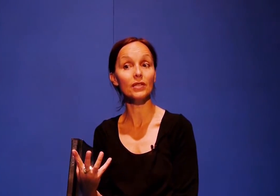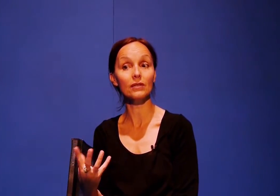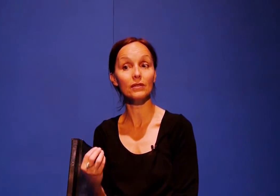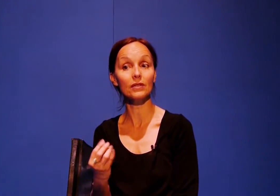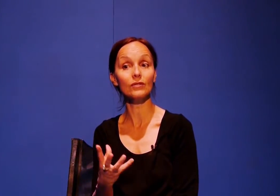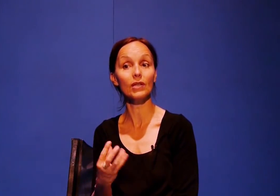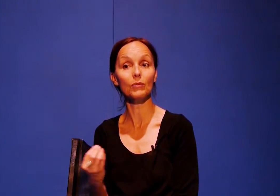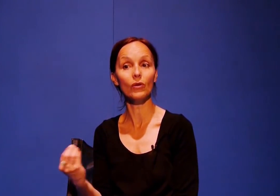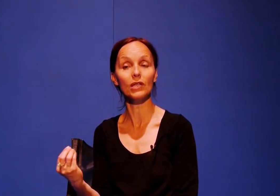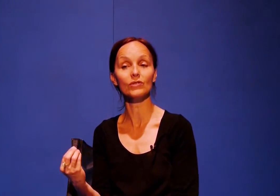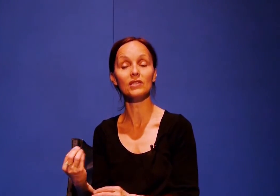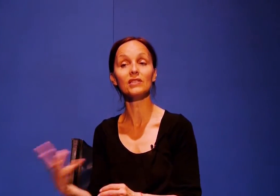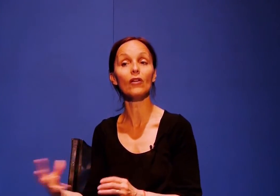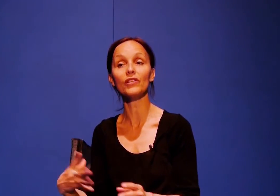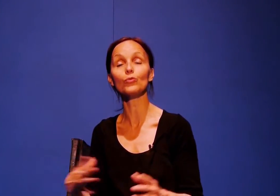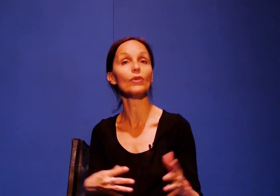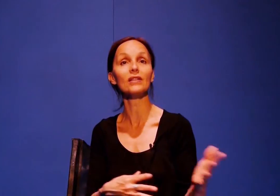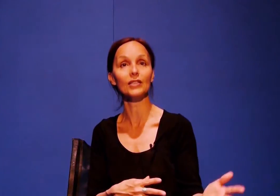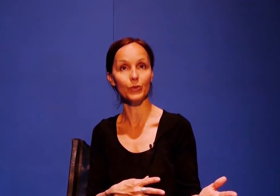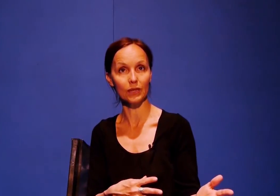isolément, et on s'est dit, tiens, en fait, on pourrait le traduire.